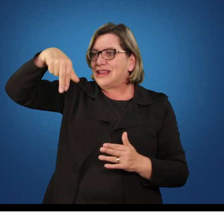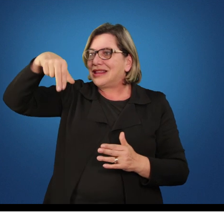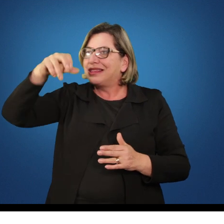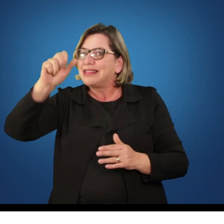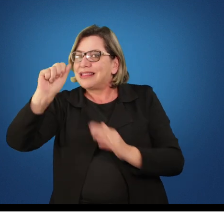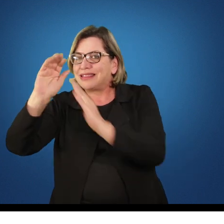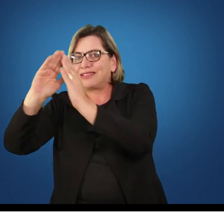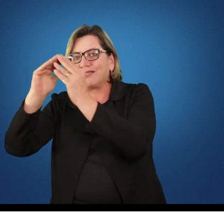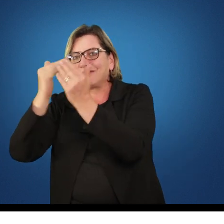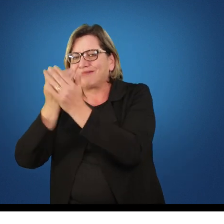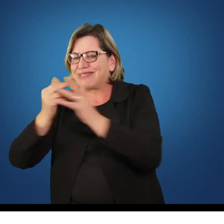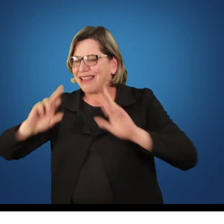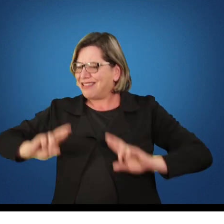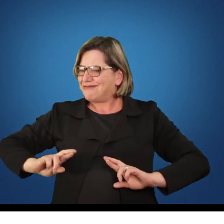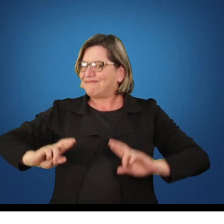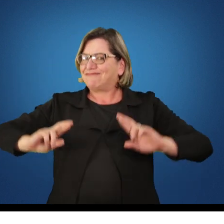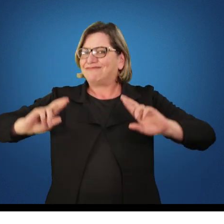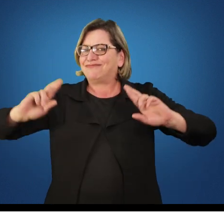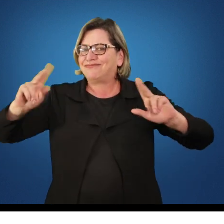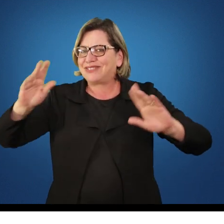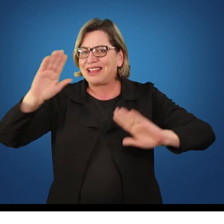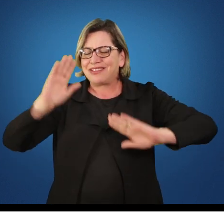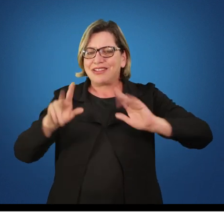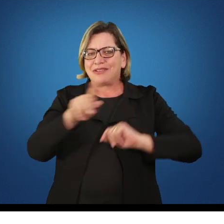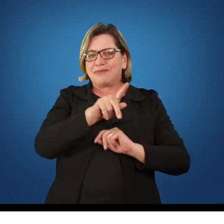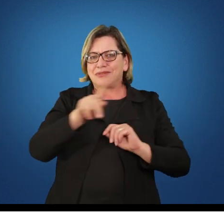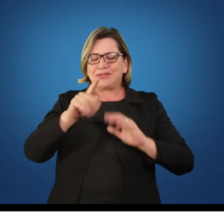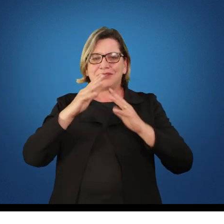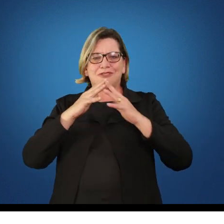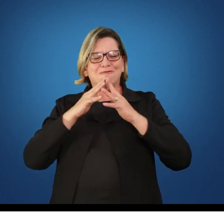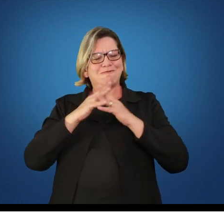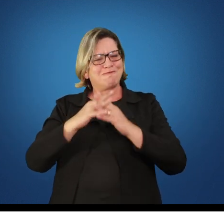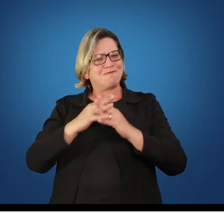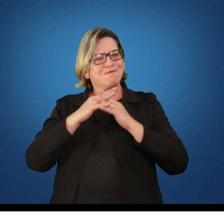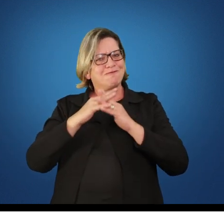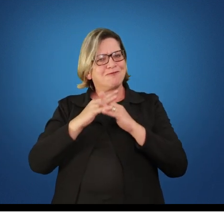ou deixam como um ou deixam como outro.